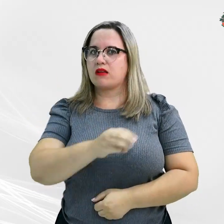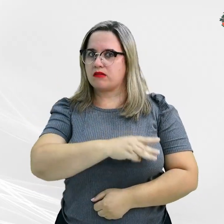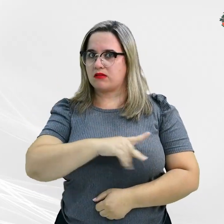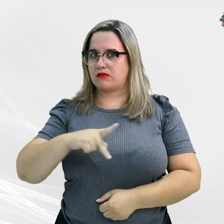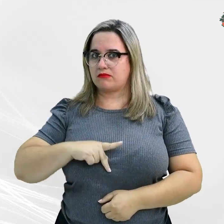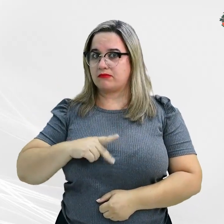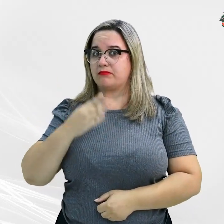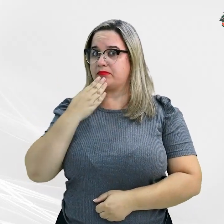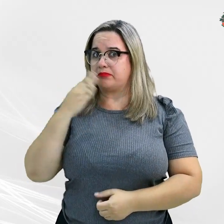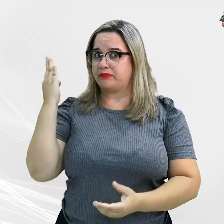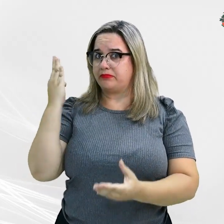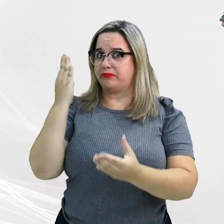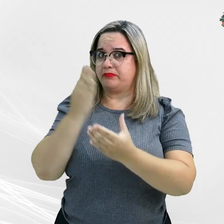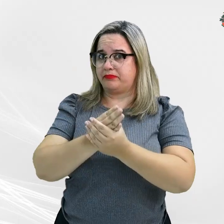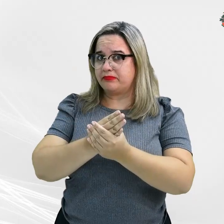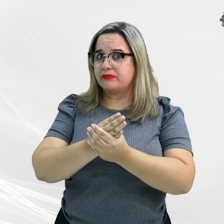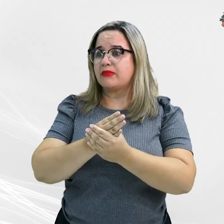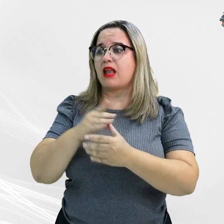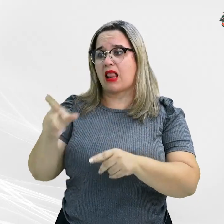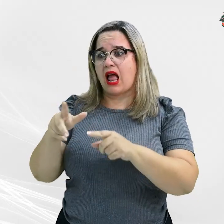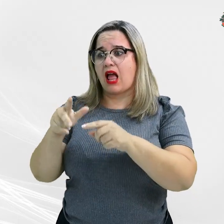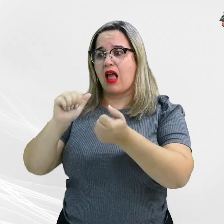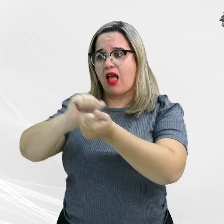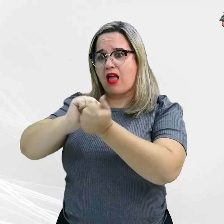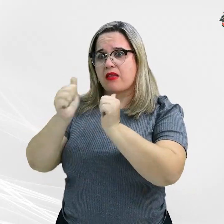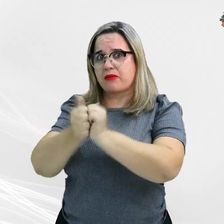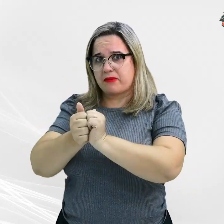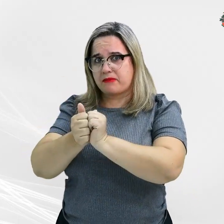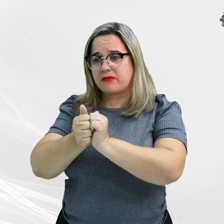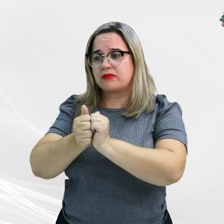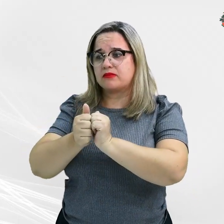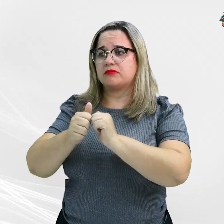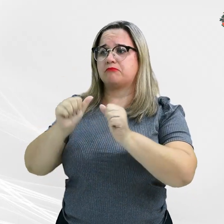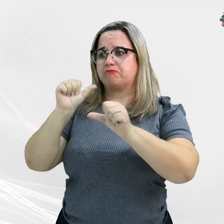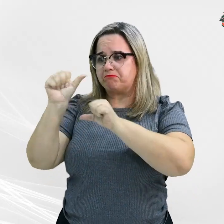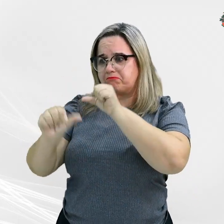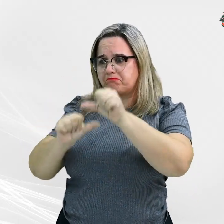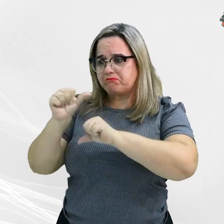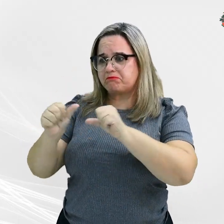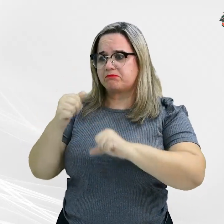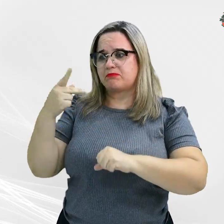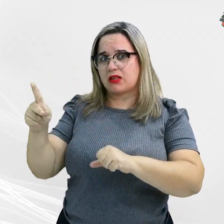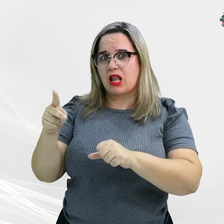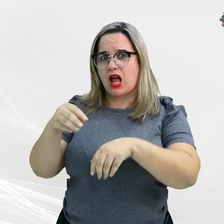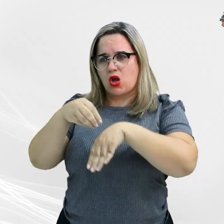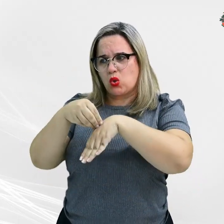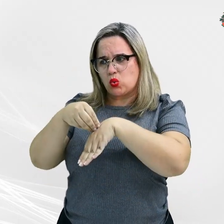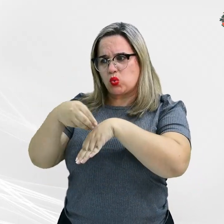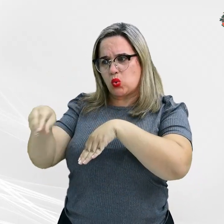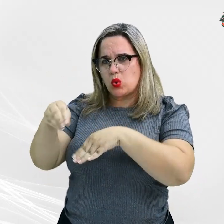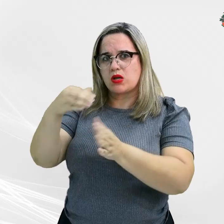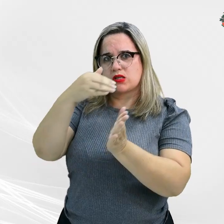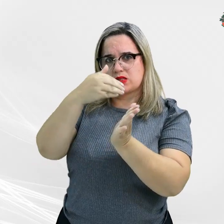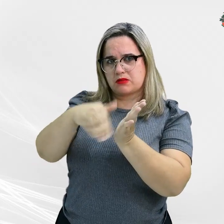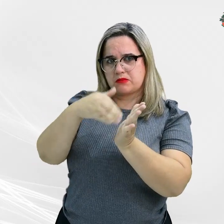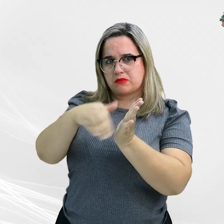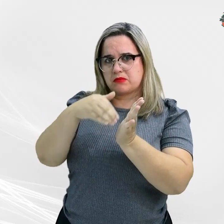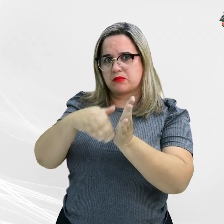liminarmente a adaptação e alteração da geometria da interseção, conforme sugerido pela Secretaria de Estado de Infraestrutura e